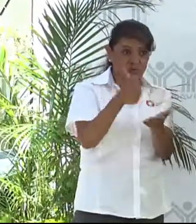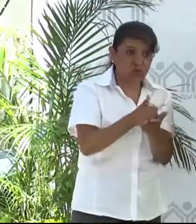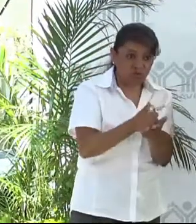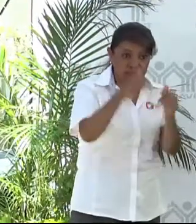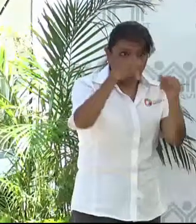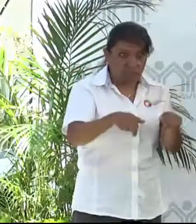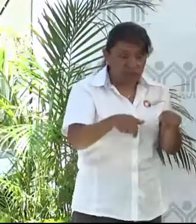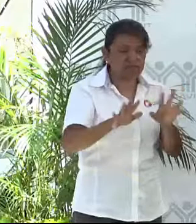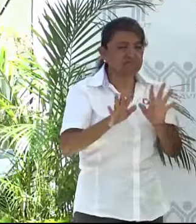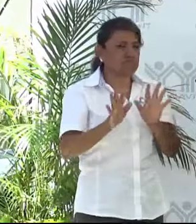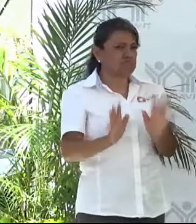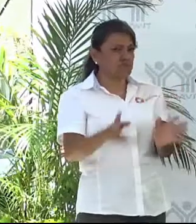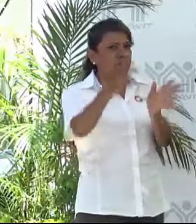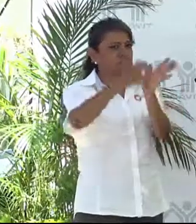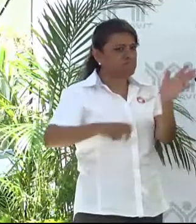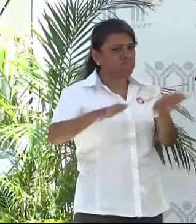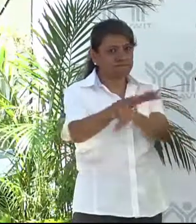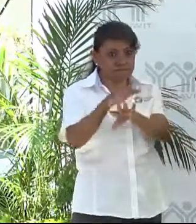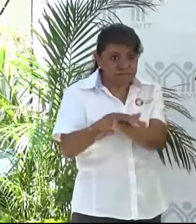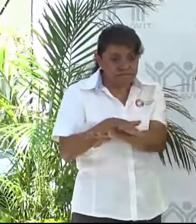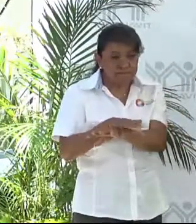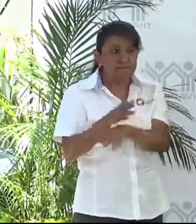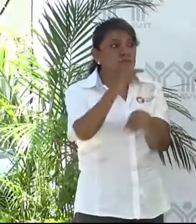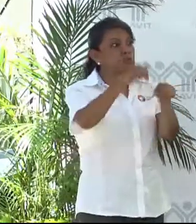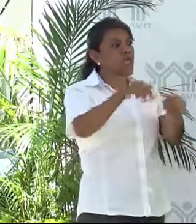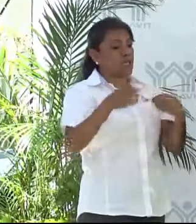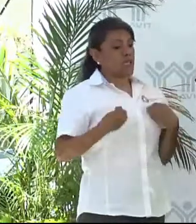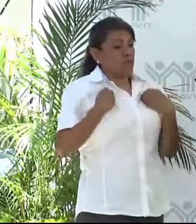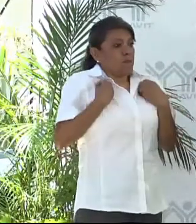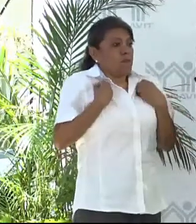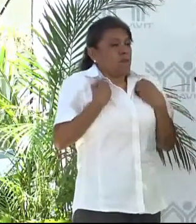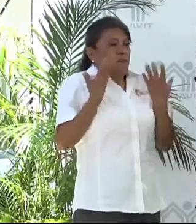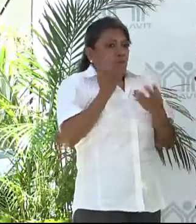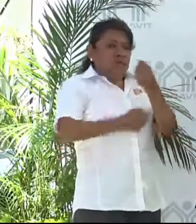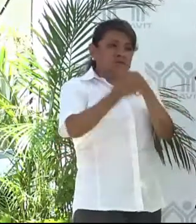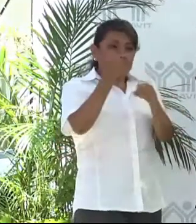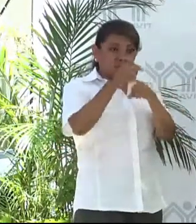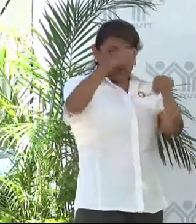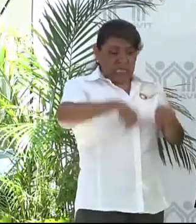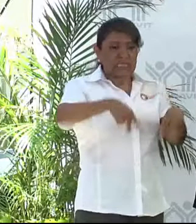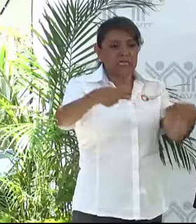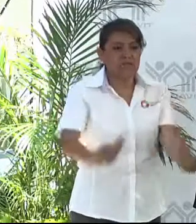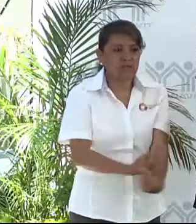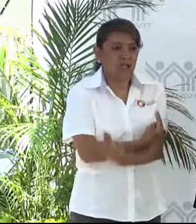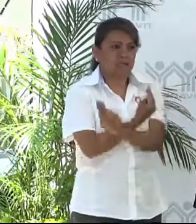Aquí estamos nosotros, los que aquí hemos vivido, los que aquí nacieron,